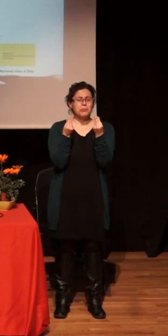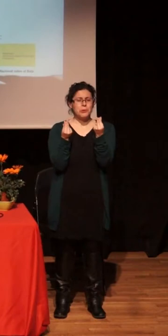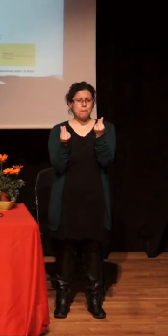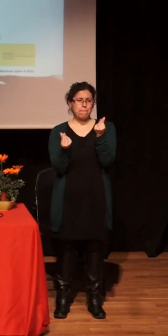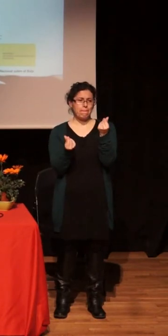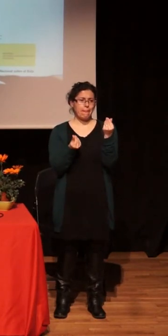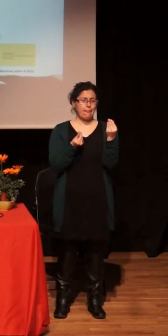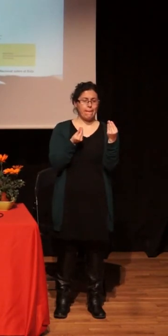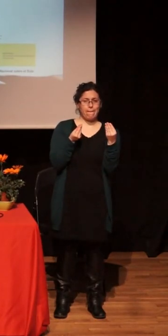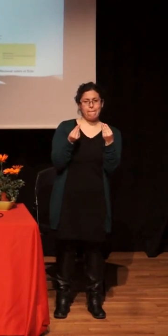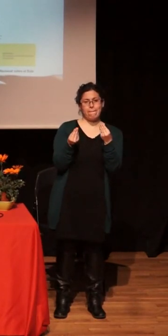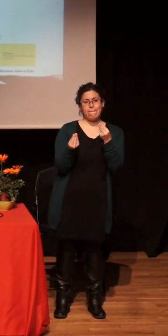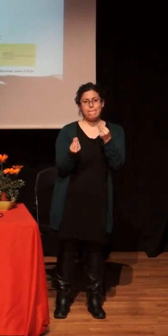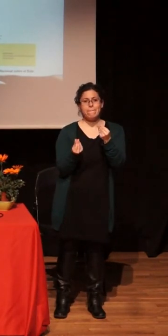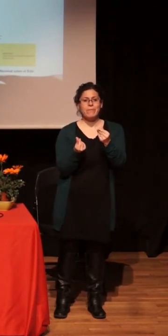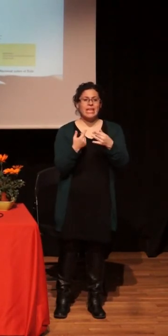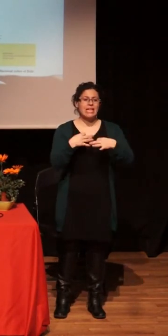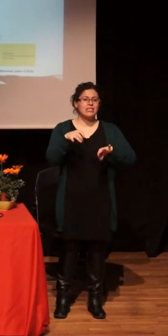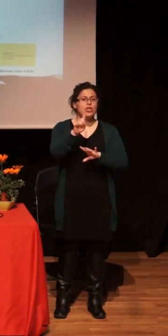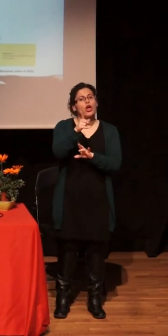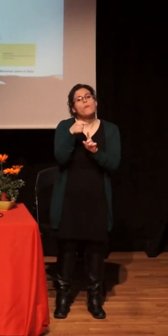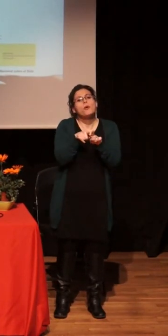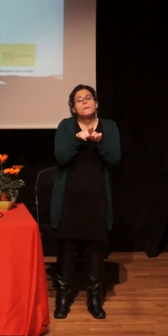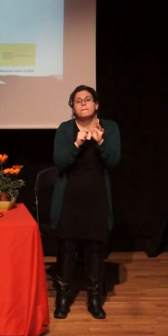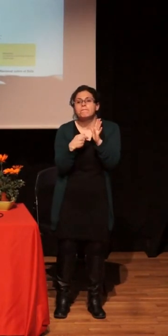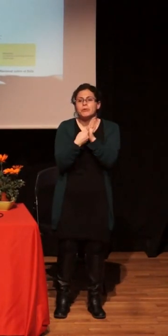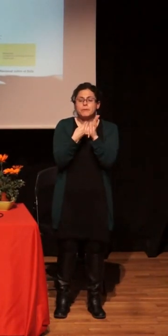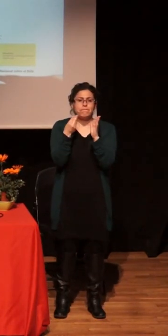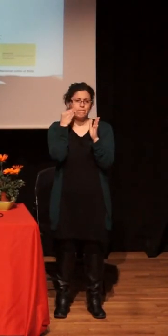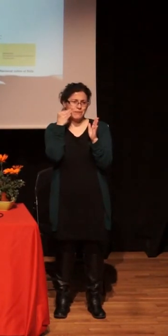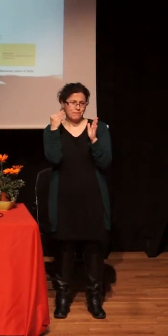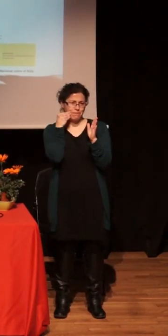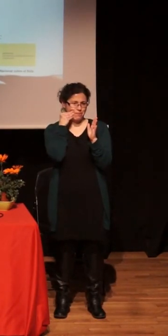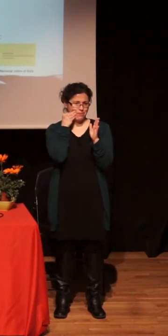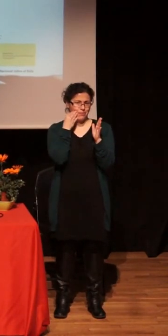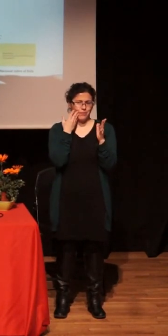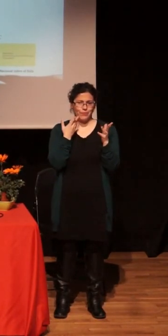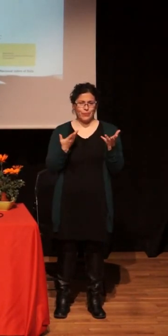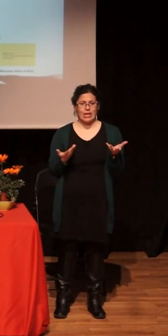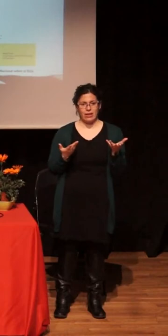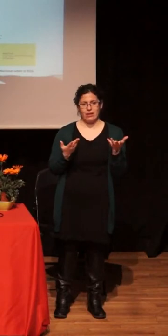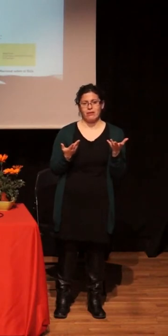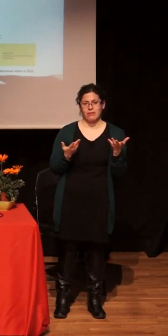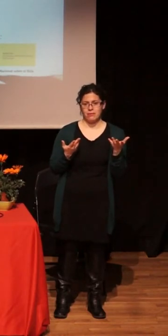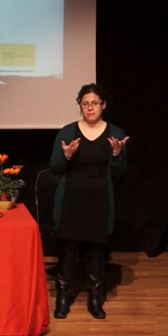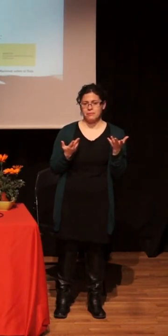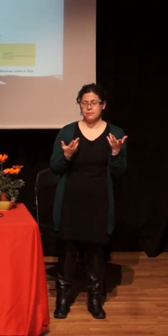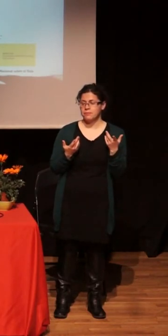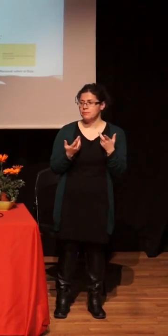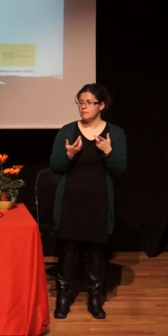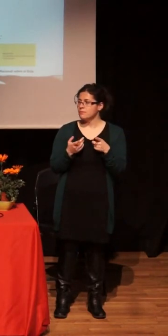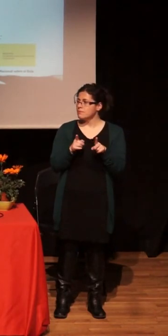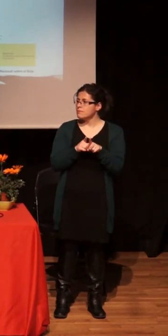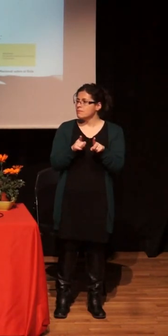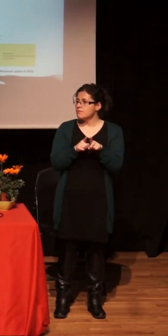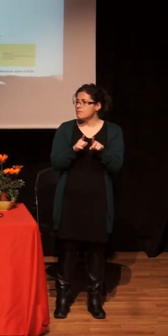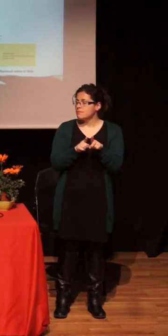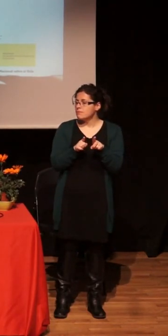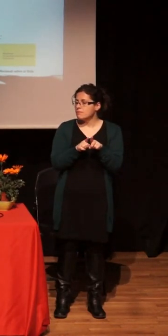poco natural, ¿no?, de manera artificial, ¿no?, no va a ser el